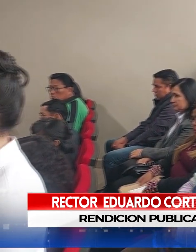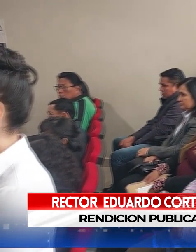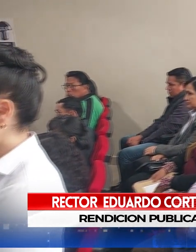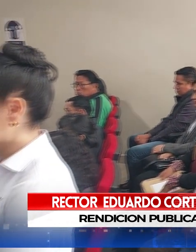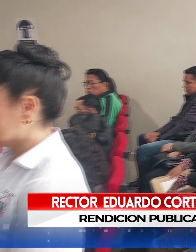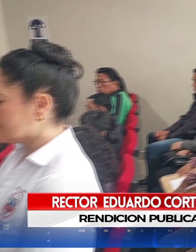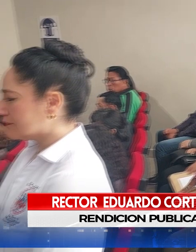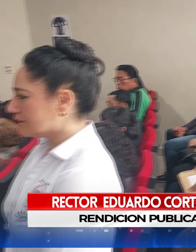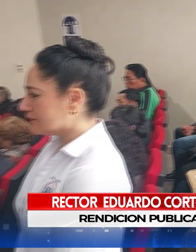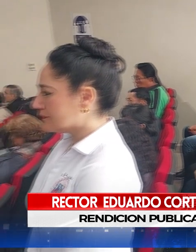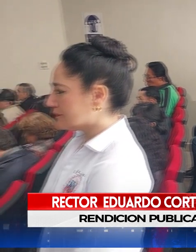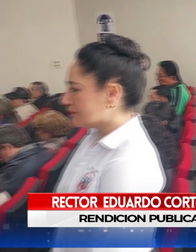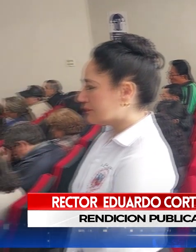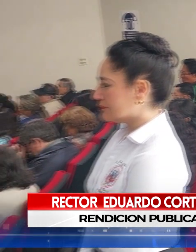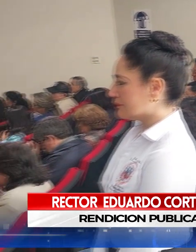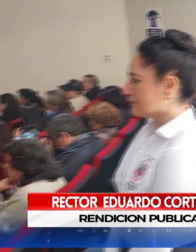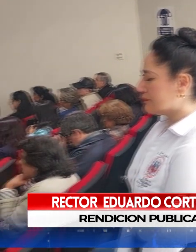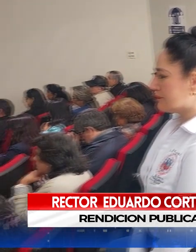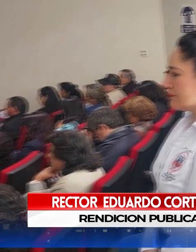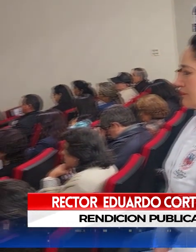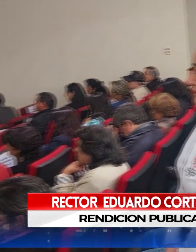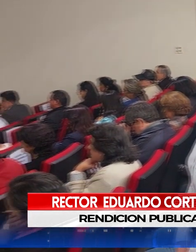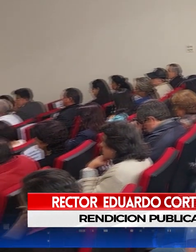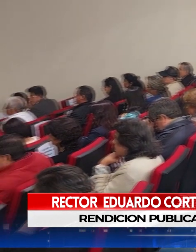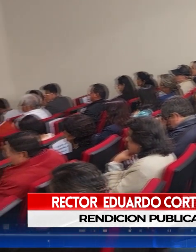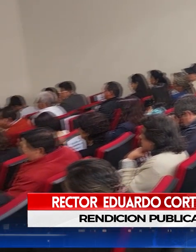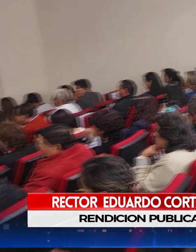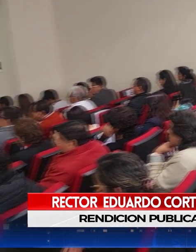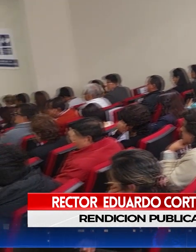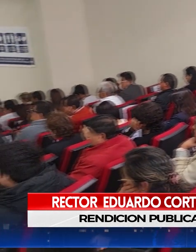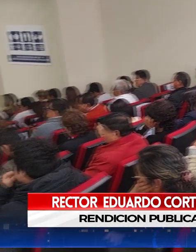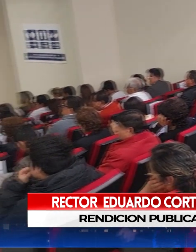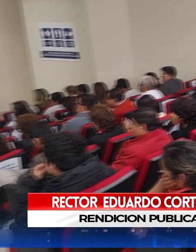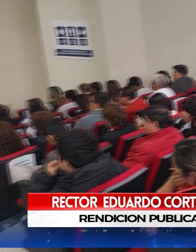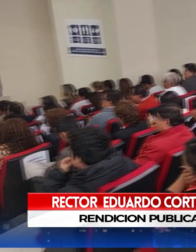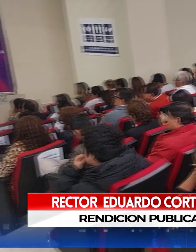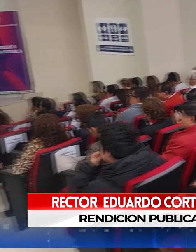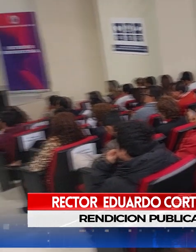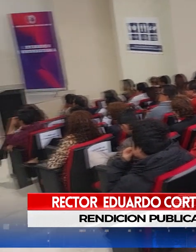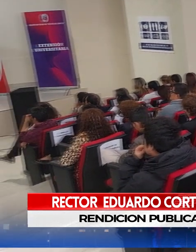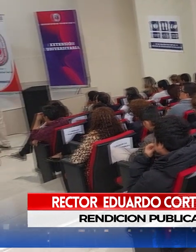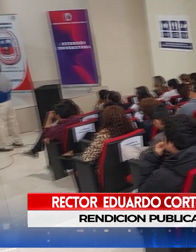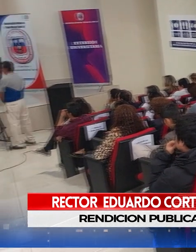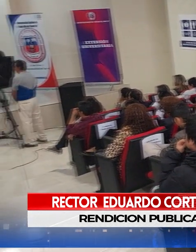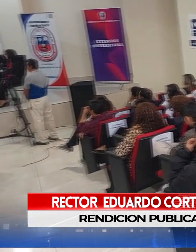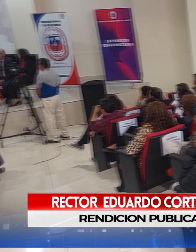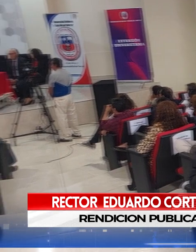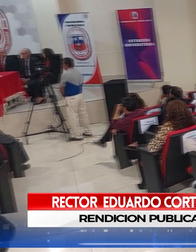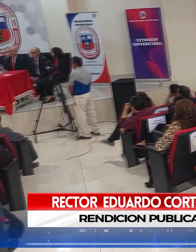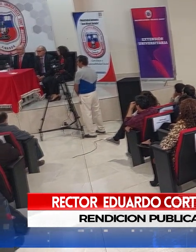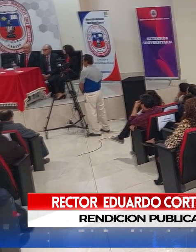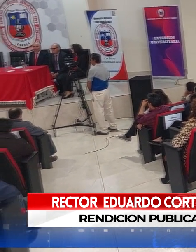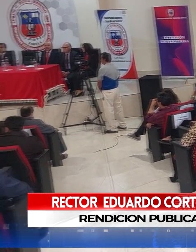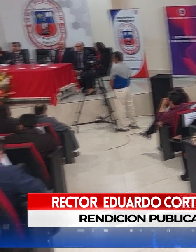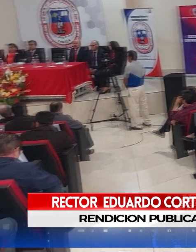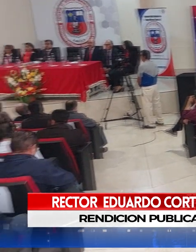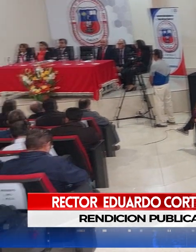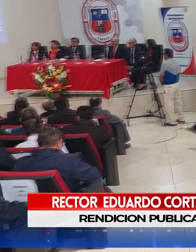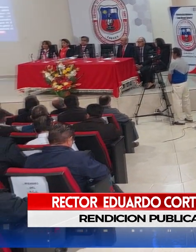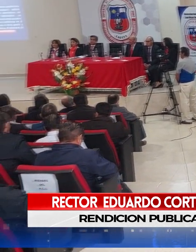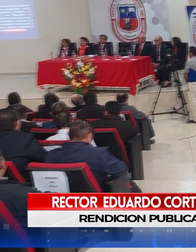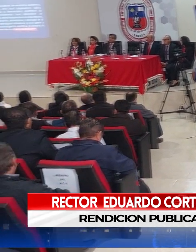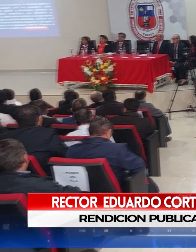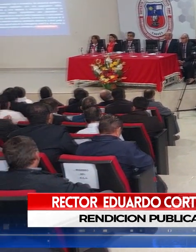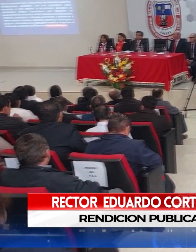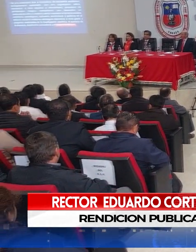facultades y al personal administrativo. Este año lo hemos declarado como un año de la revolución normativa. Tenemos como